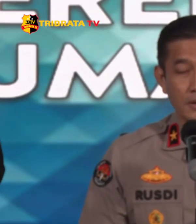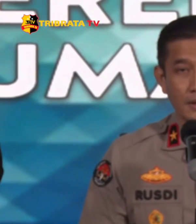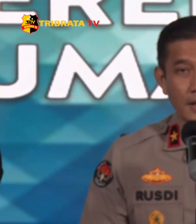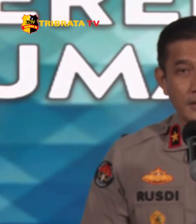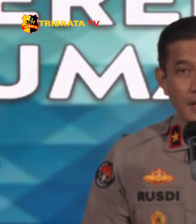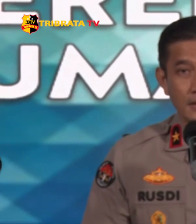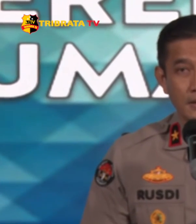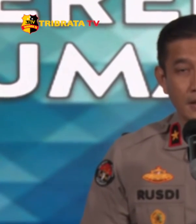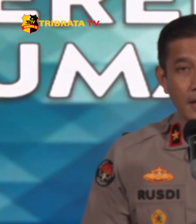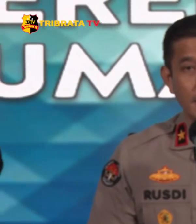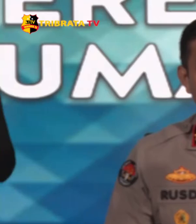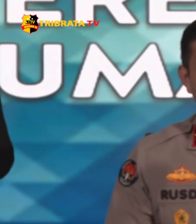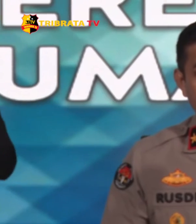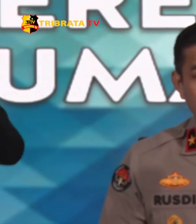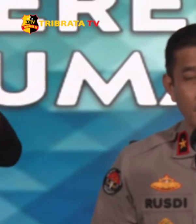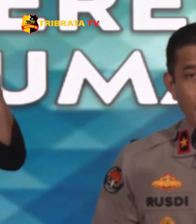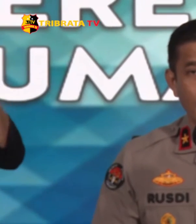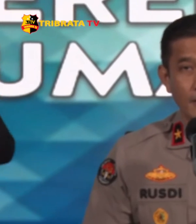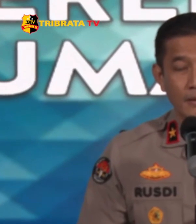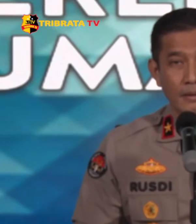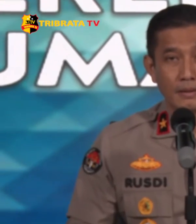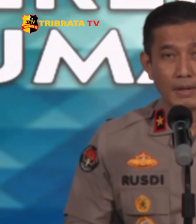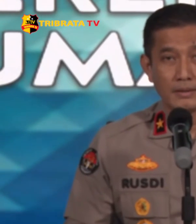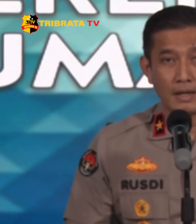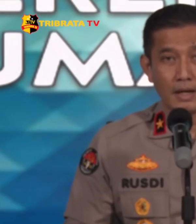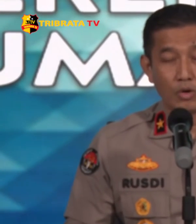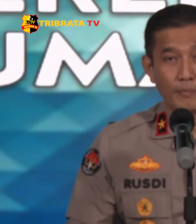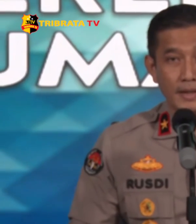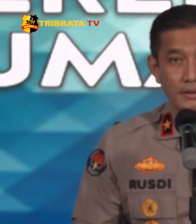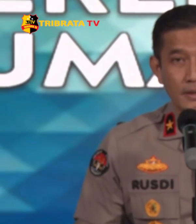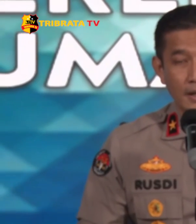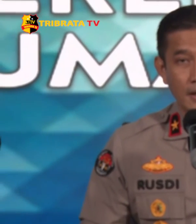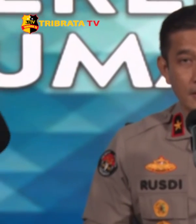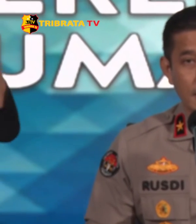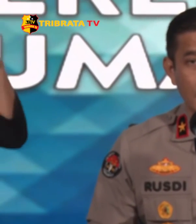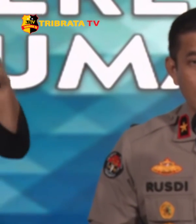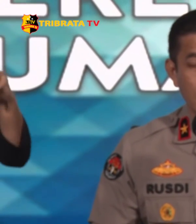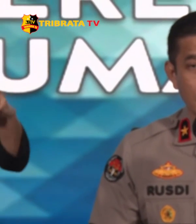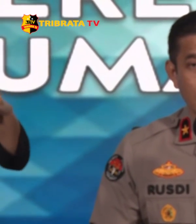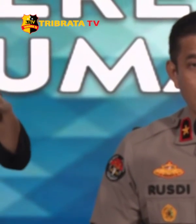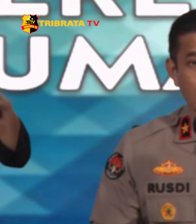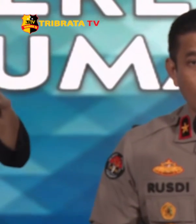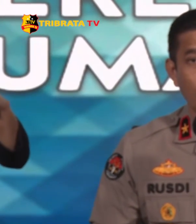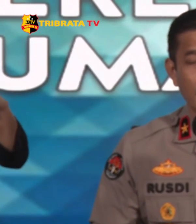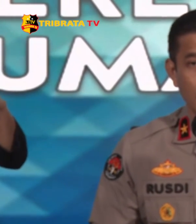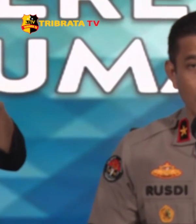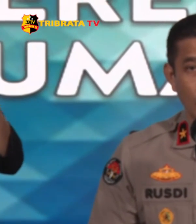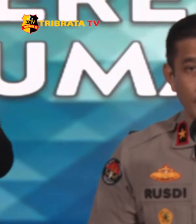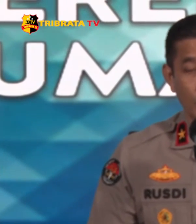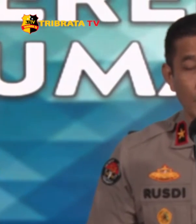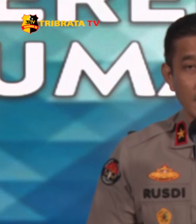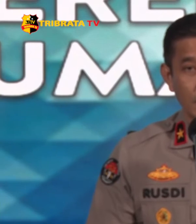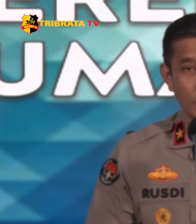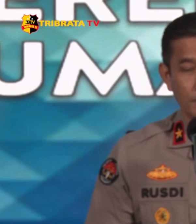beserta instansi terkait lainnya melaksanakan operasi dengan Sandi Ketupat